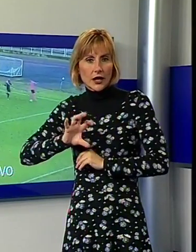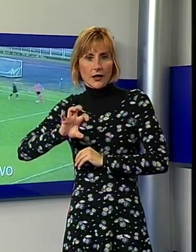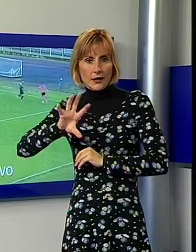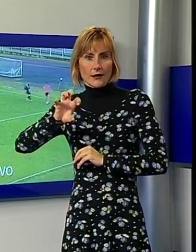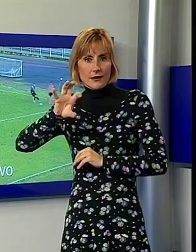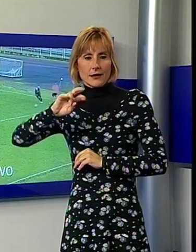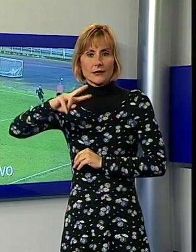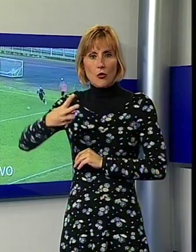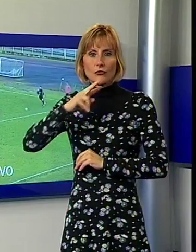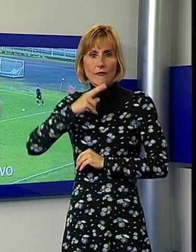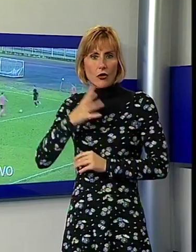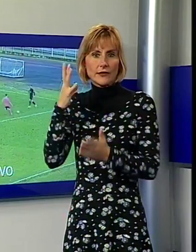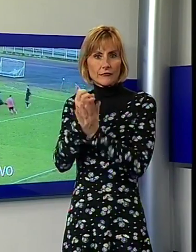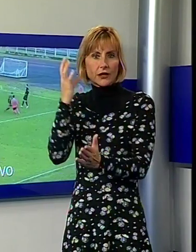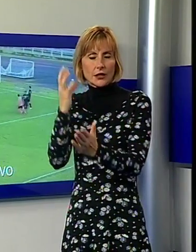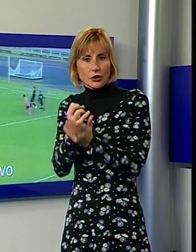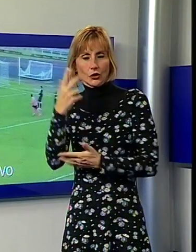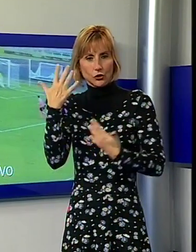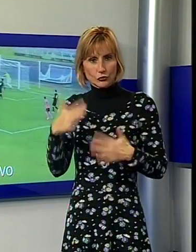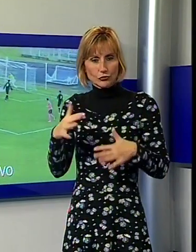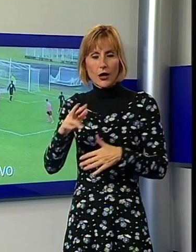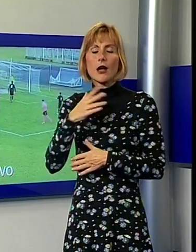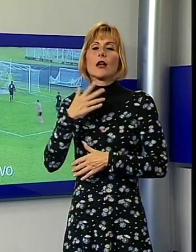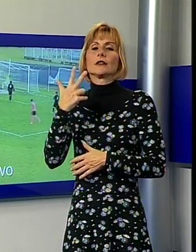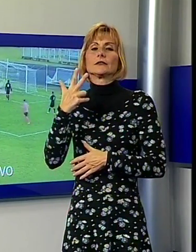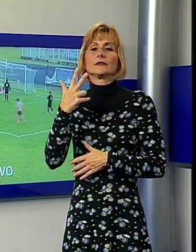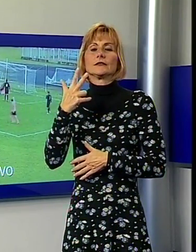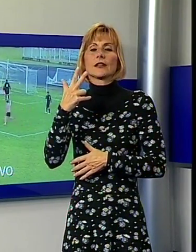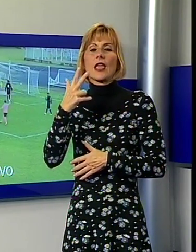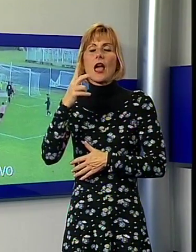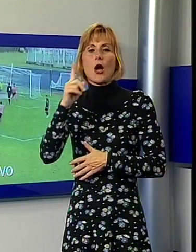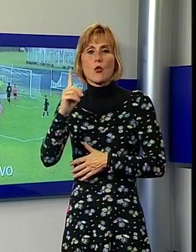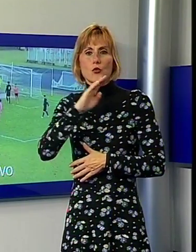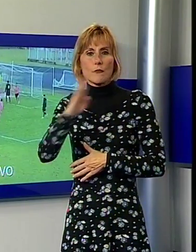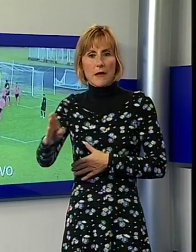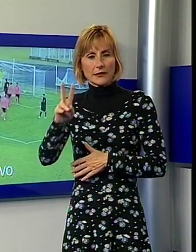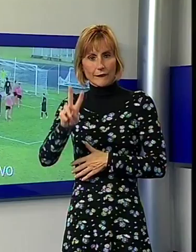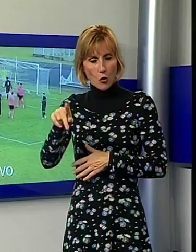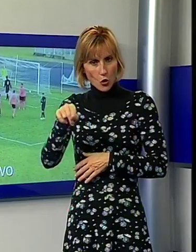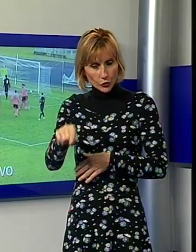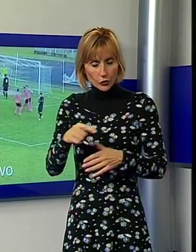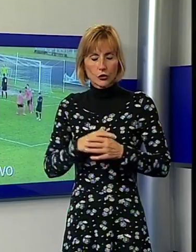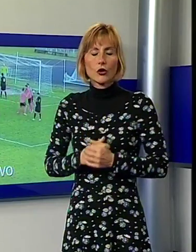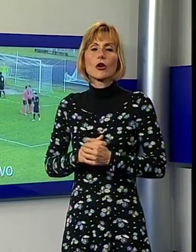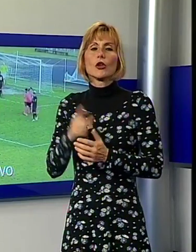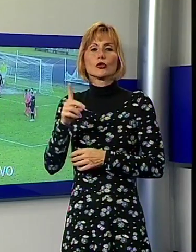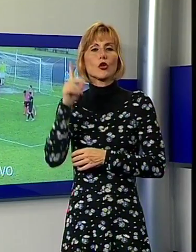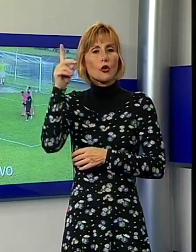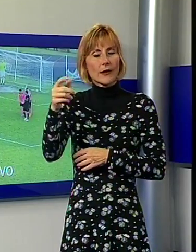consecutiva dei giallo-blu di Micchi che battono 3 a 1 il Vorno, prova convincente dei Garfagnini, attesi domenica un altro derby a Ponte